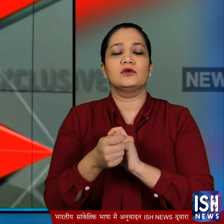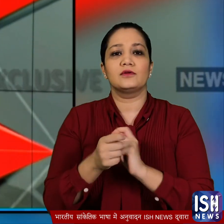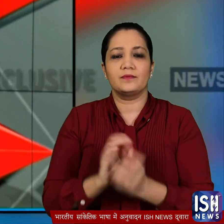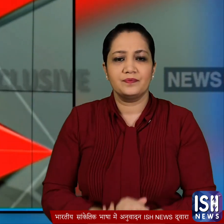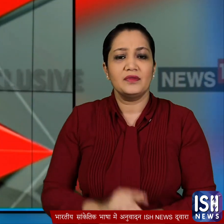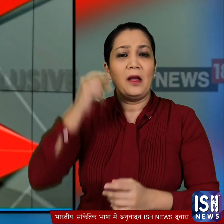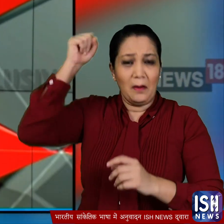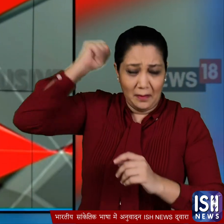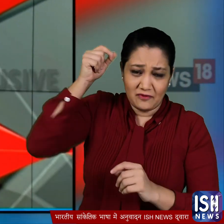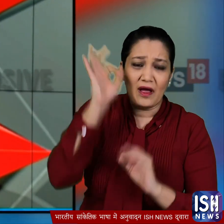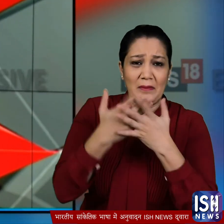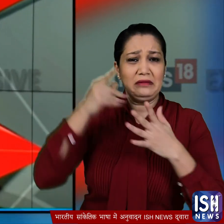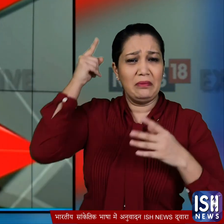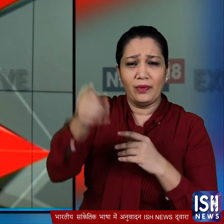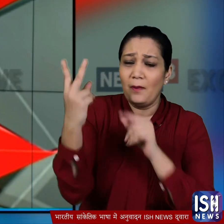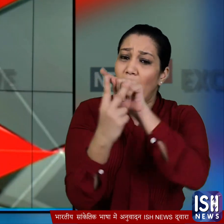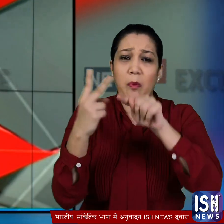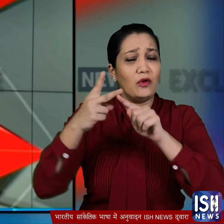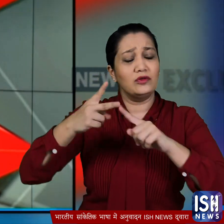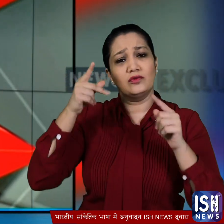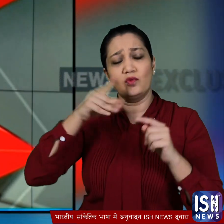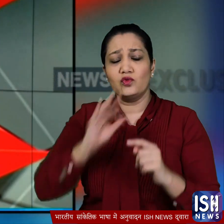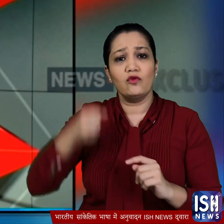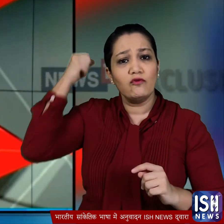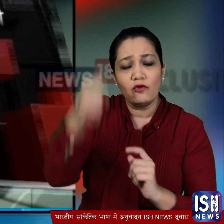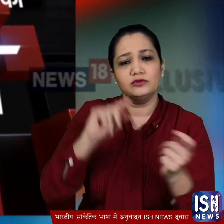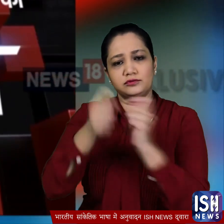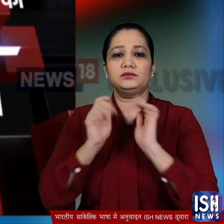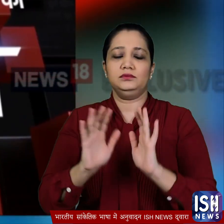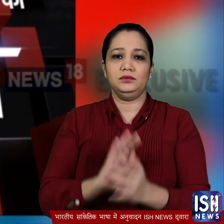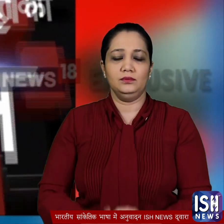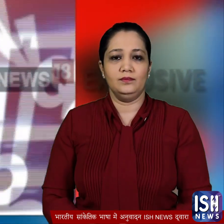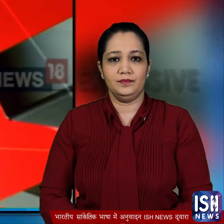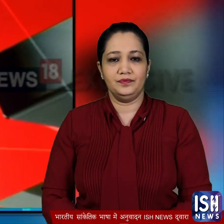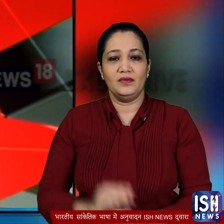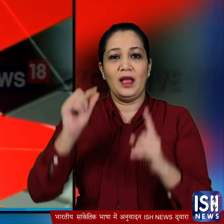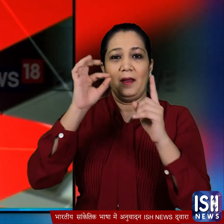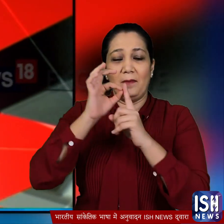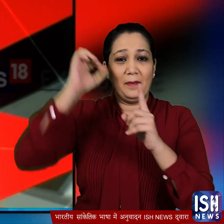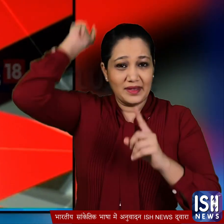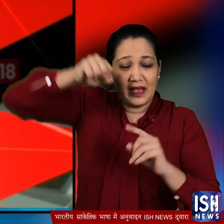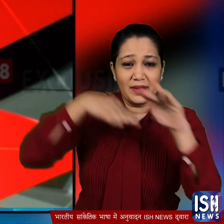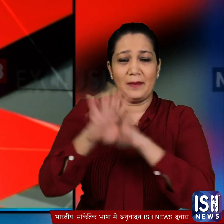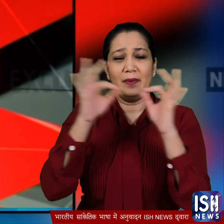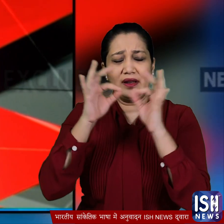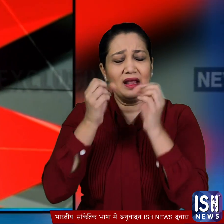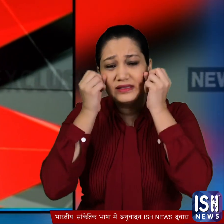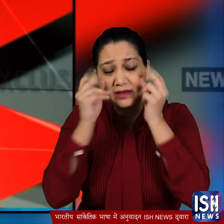लगातार या आरोप लगा रहे हैं कि दोनों लड़कियों के साथ जबरदस्ती है पज्जाब के बठिंडा से हैरान करने वाली तस्वीरे सामने आई